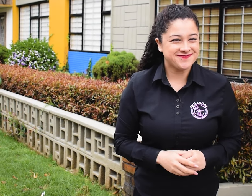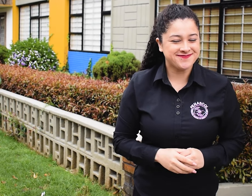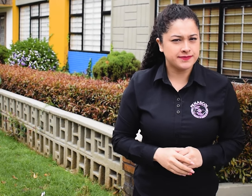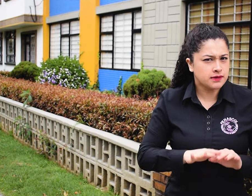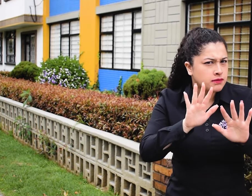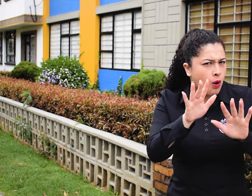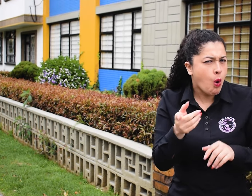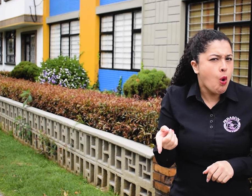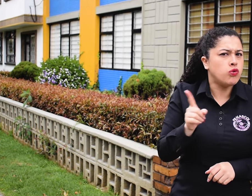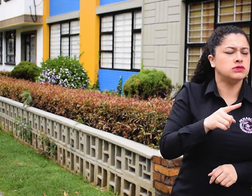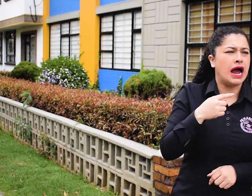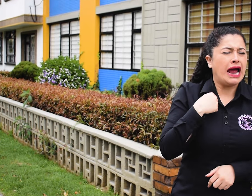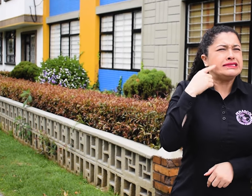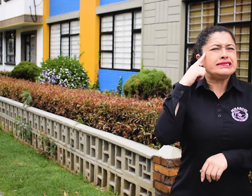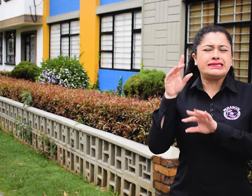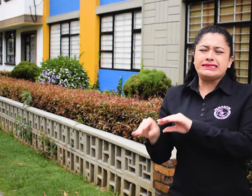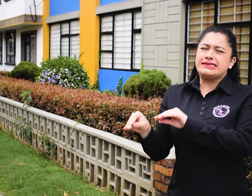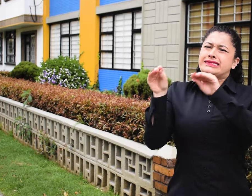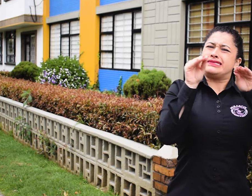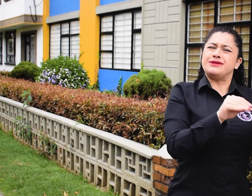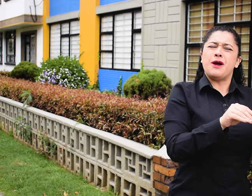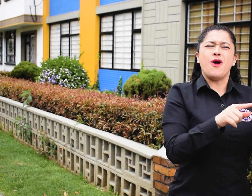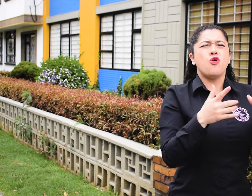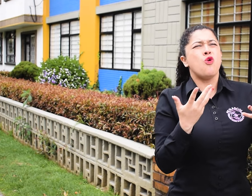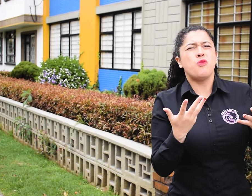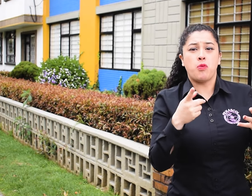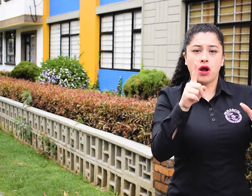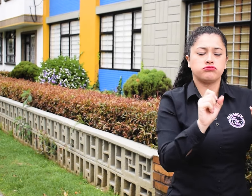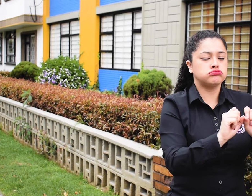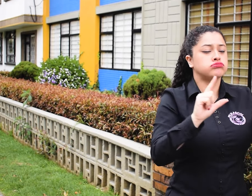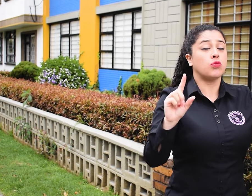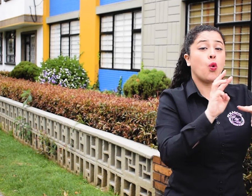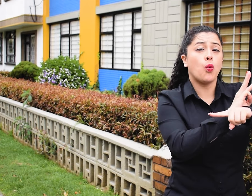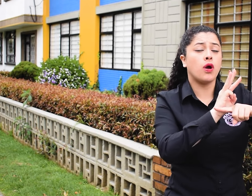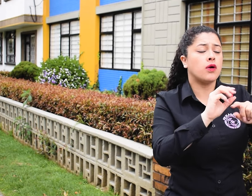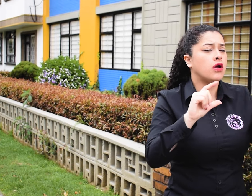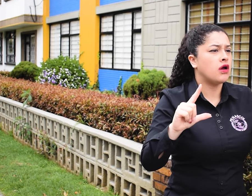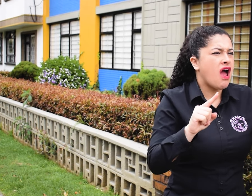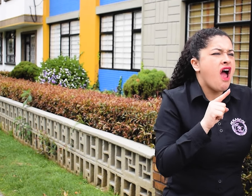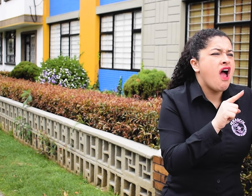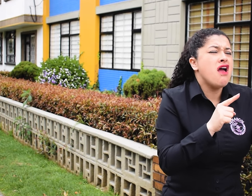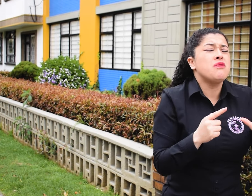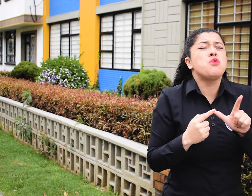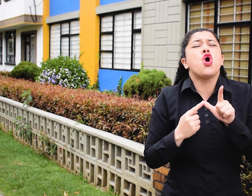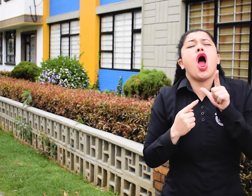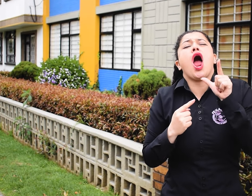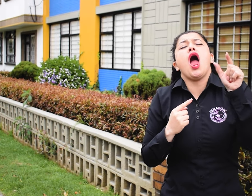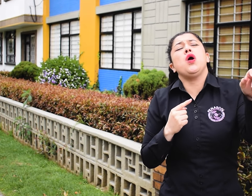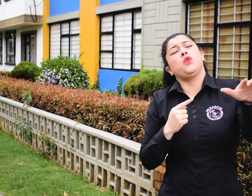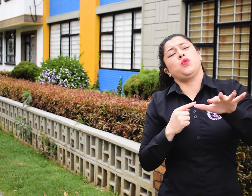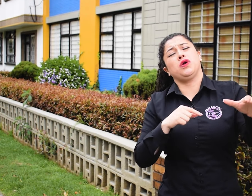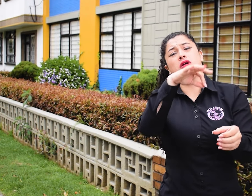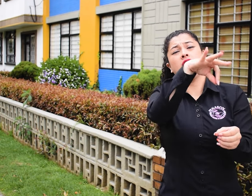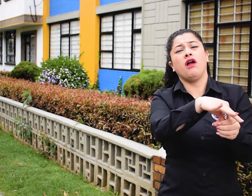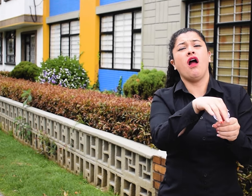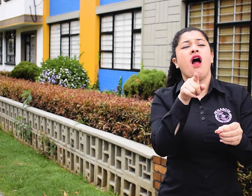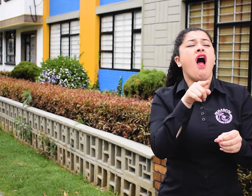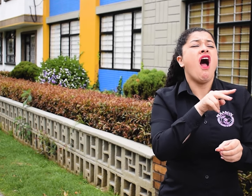Pero si no sabes a dónde está inscrita tu cédula, ingresa a la página web de la registraduría. Si está muy